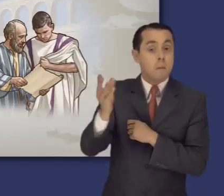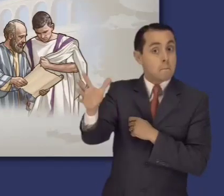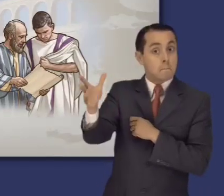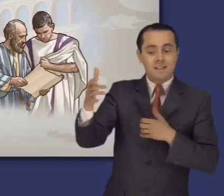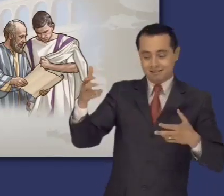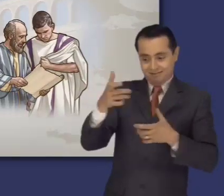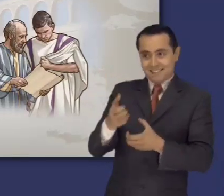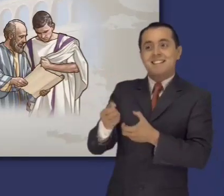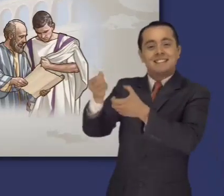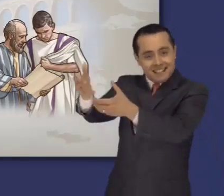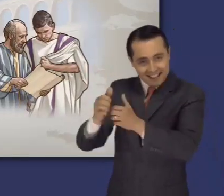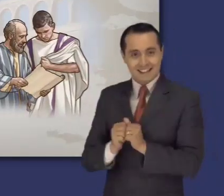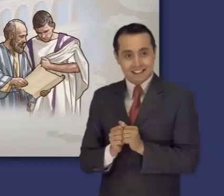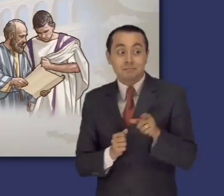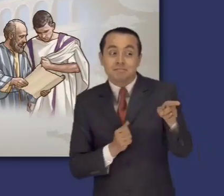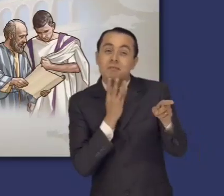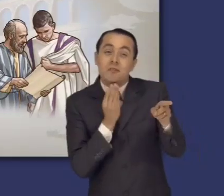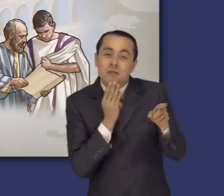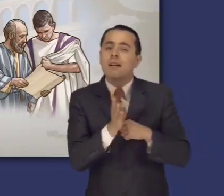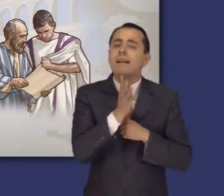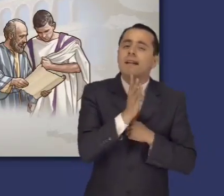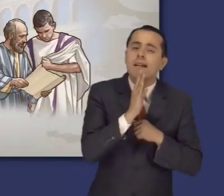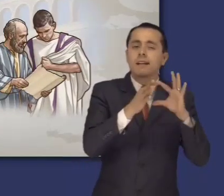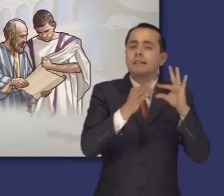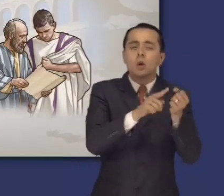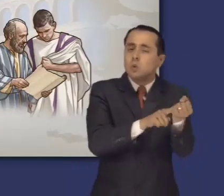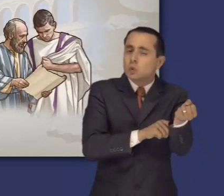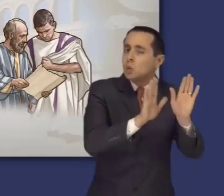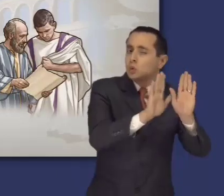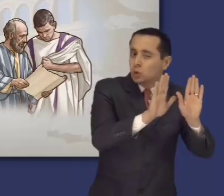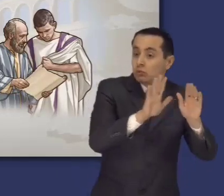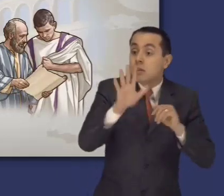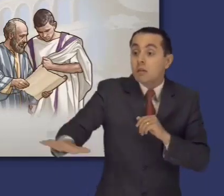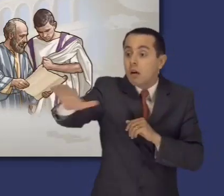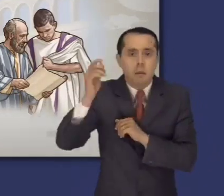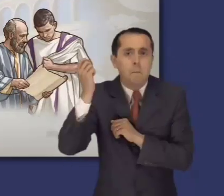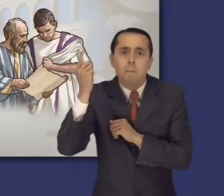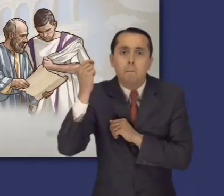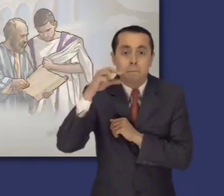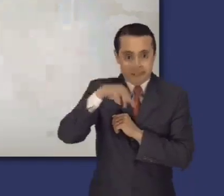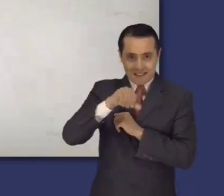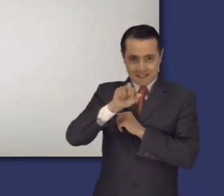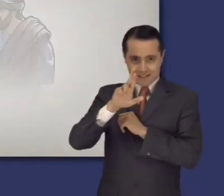Marcos explica algunas expresiones y costumbres judías que serían desconocidas para quienes no fueran judíos.